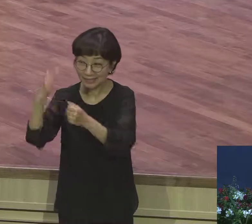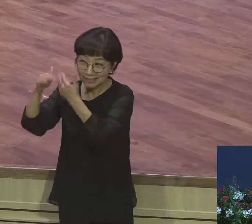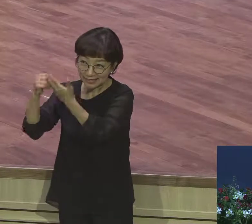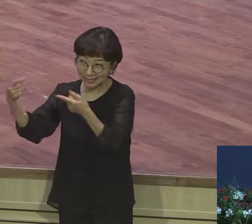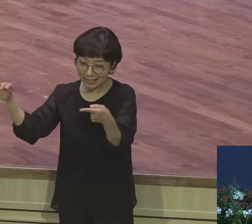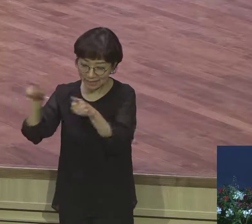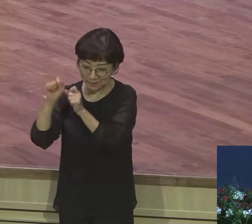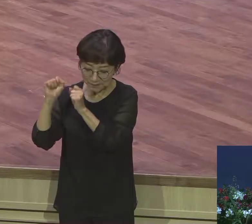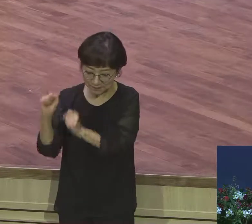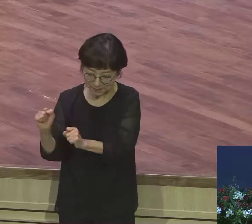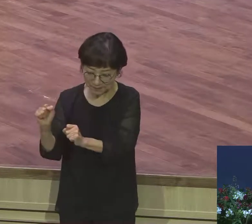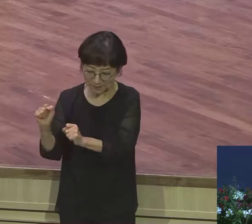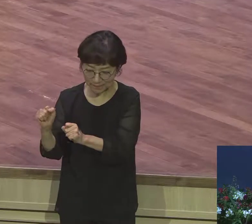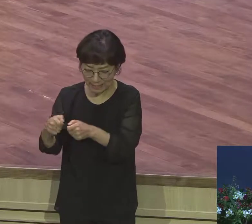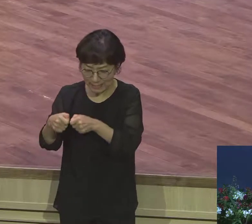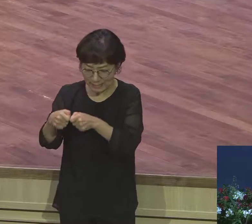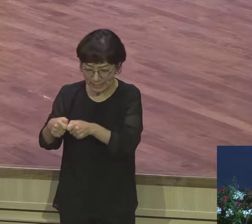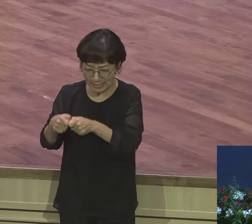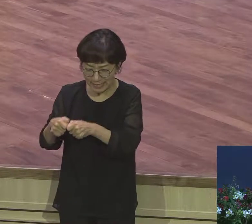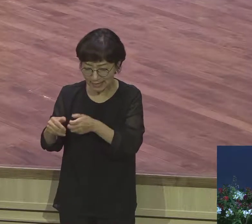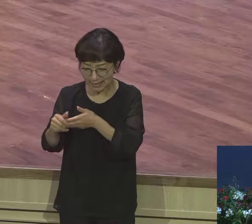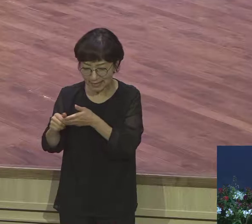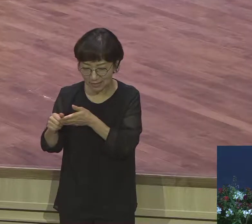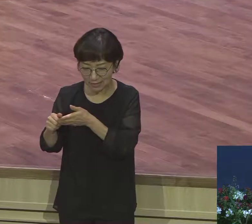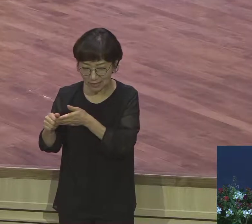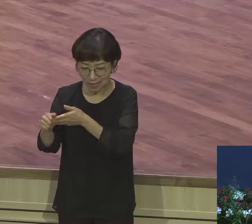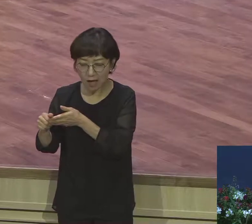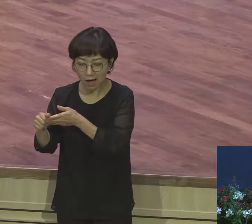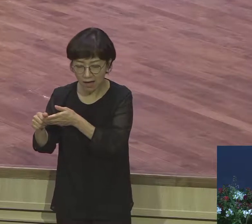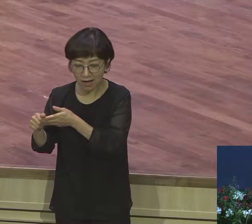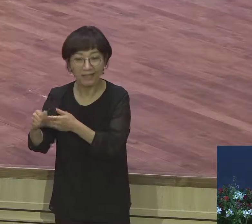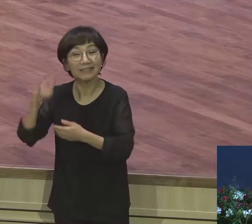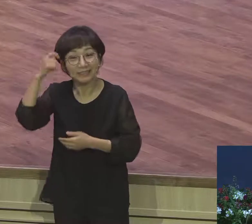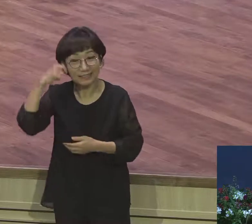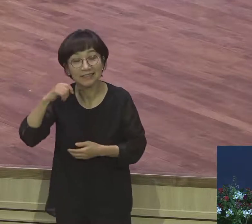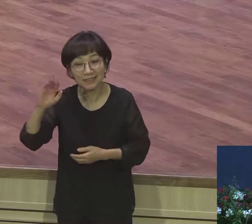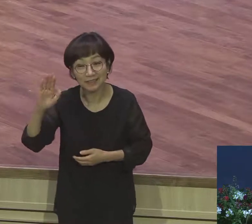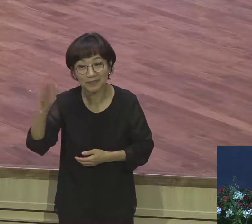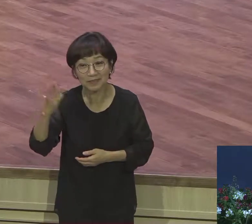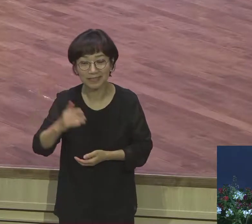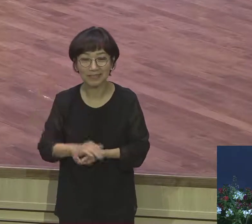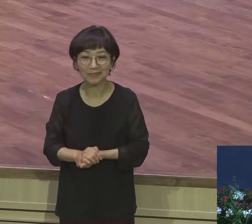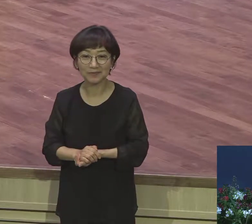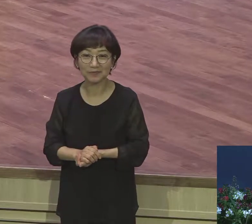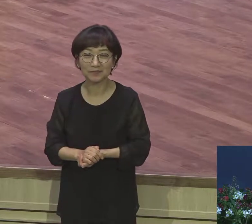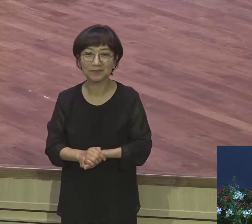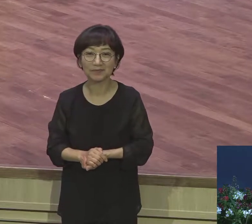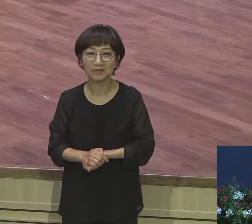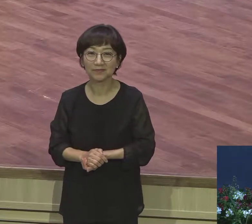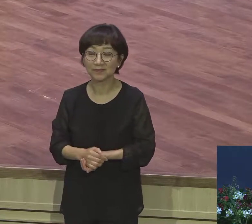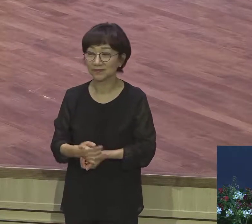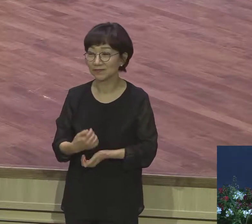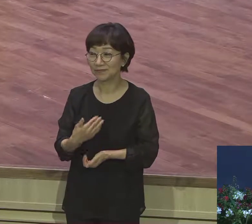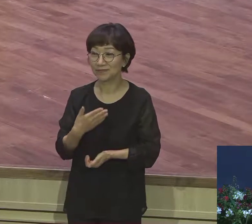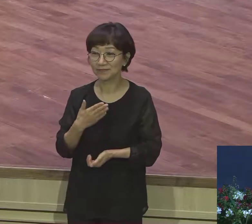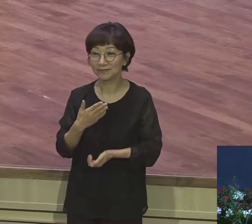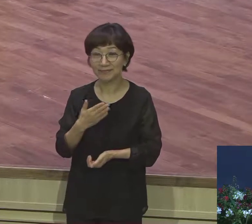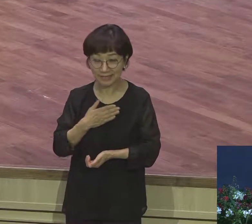세밀하게 이번 주간 제가 1박 1로 간단한 시술을 받고 왔어요